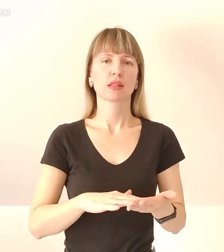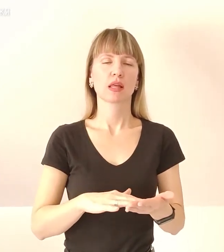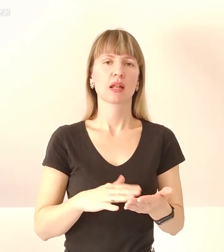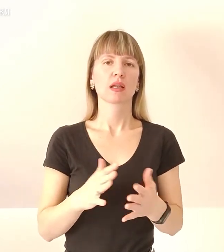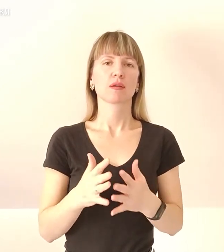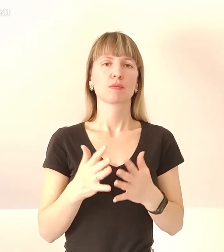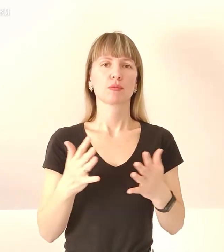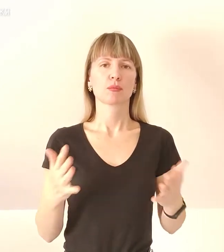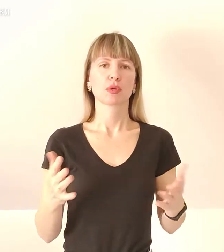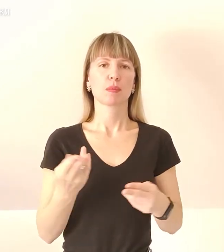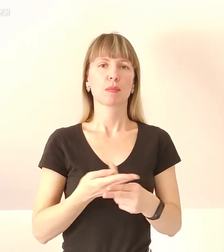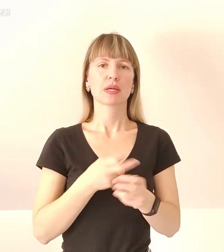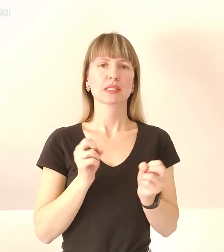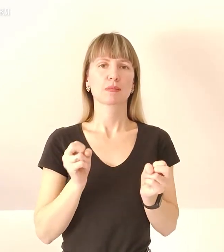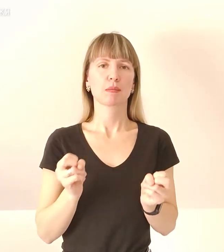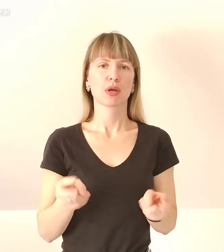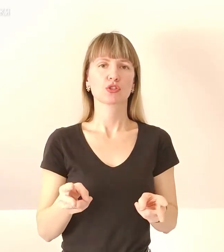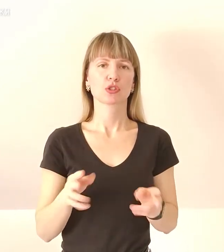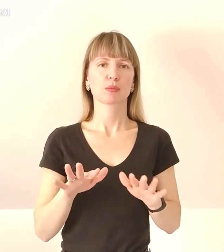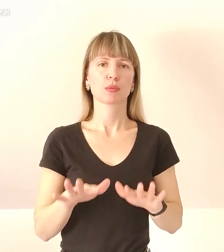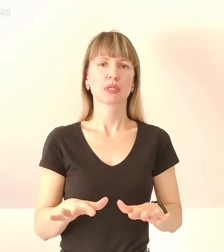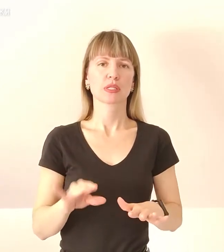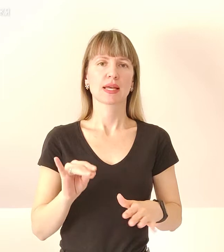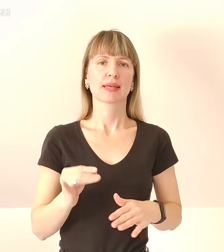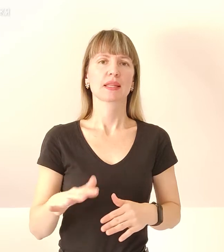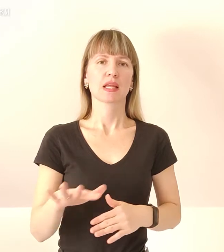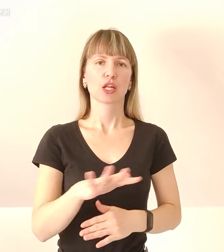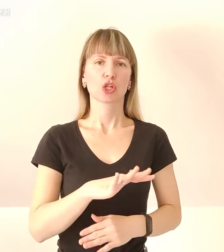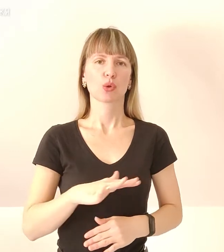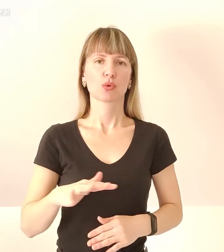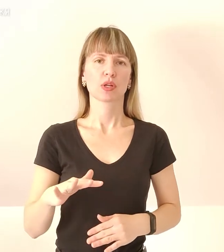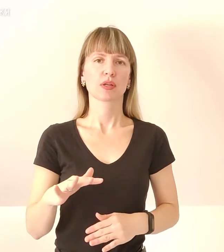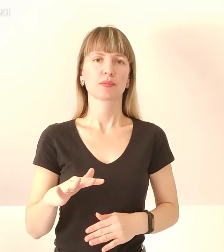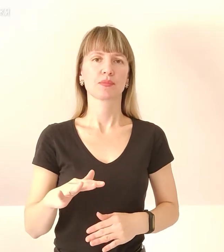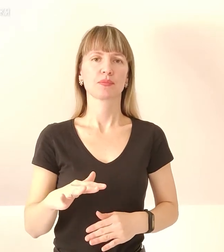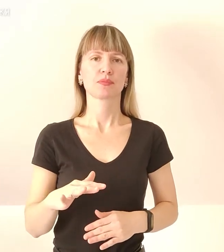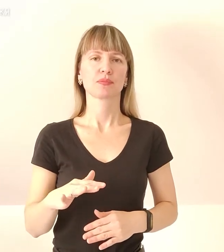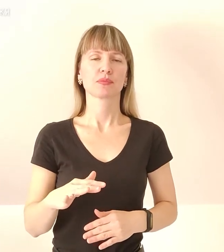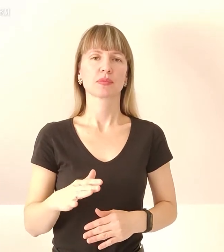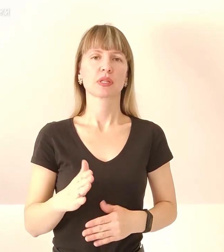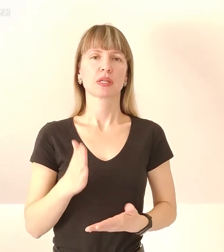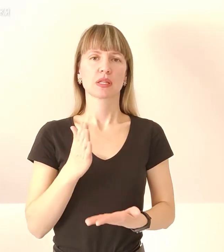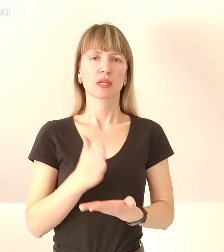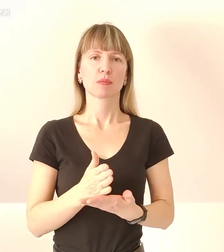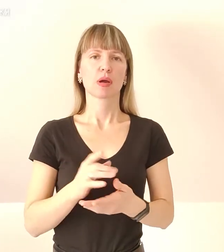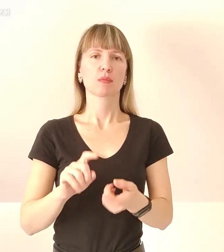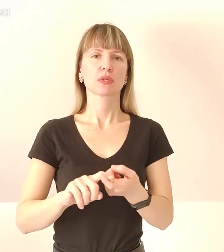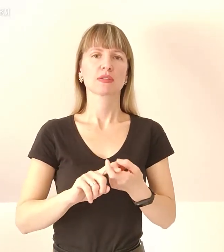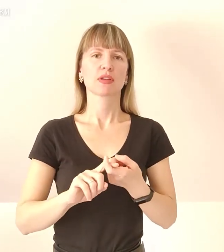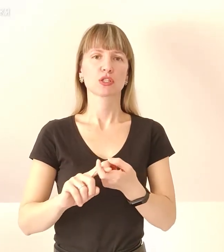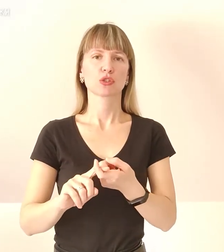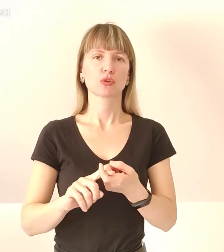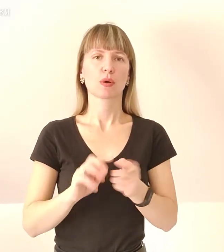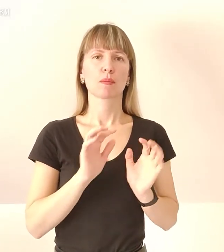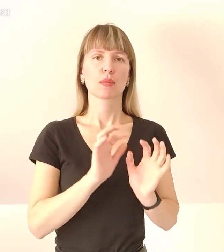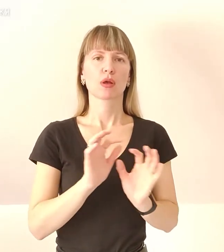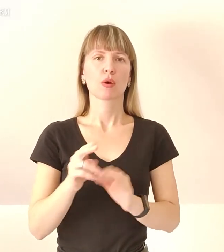безпечні місця і території. Тримаємо зв'язок, піклуємося про наших